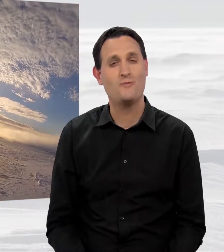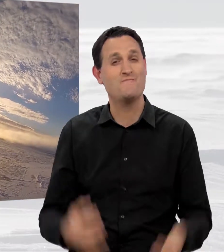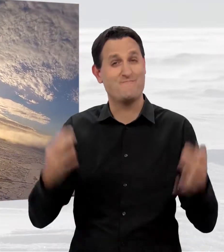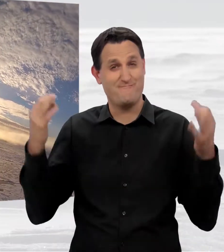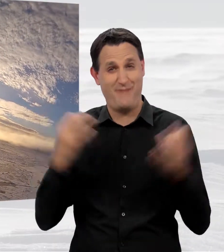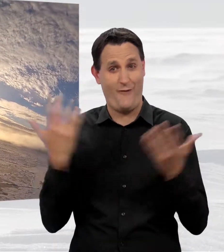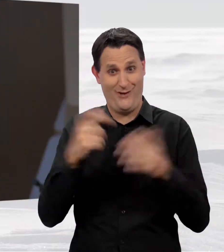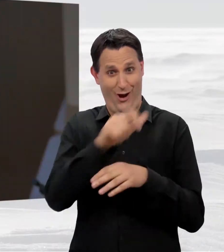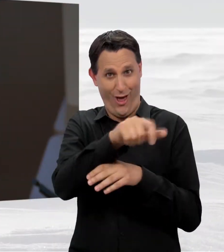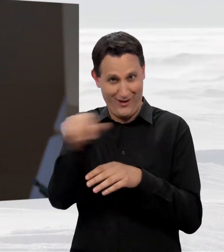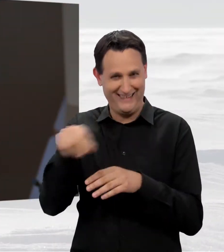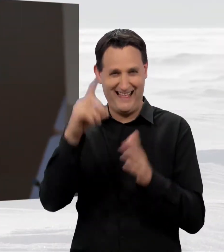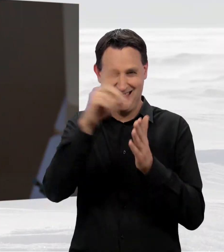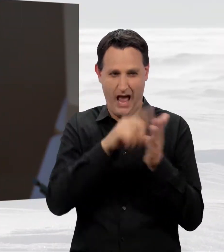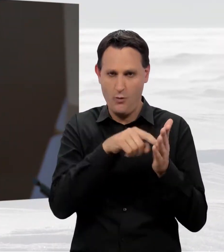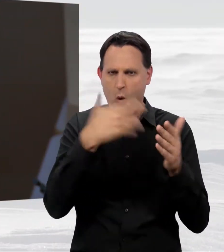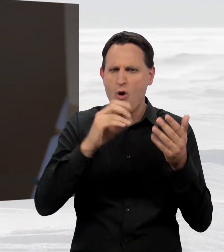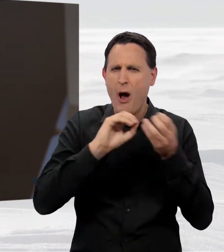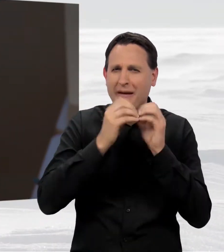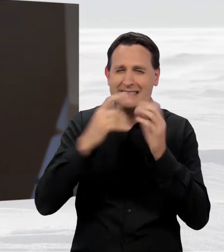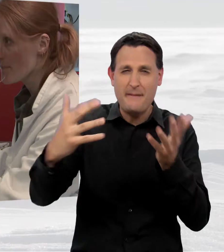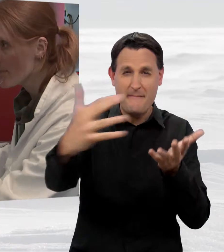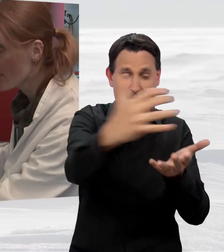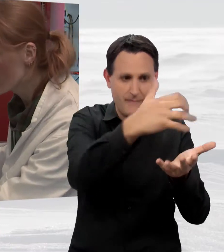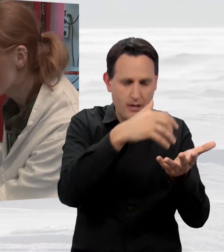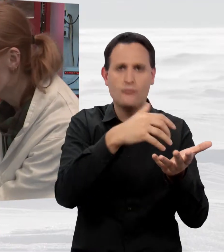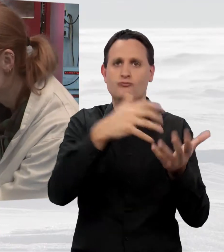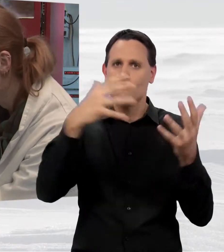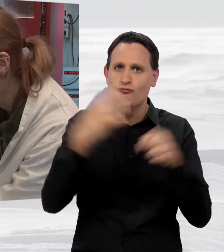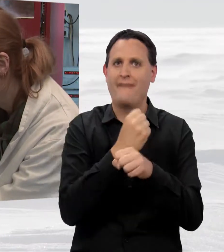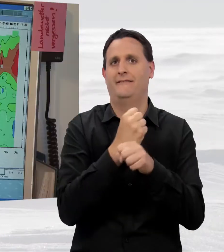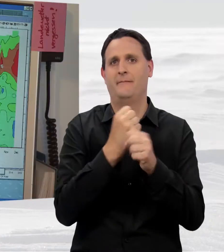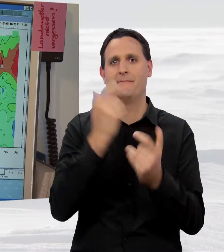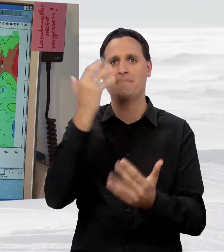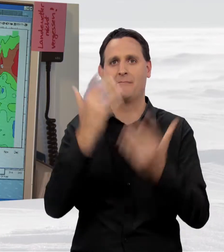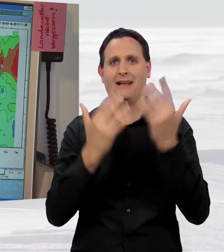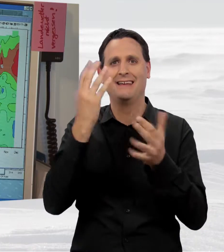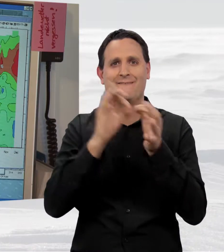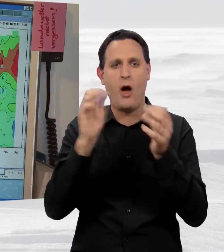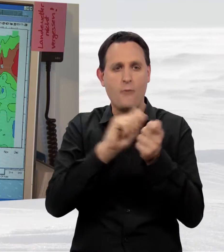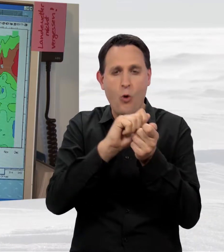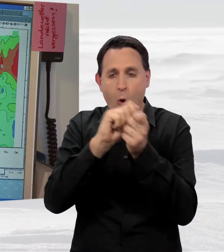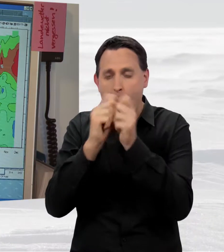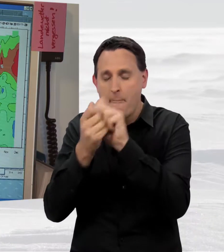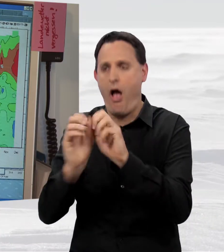Man braucht Menschen, die diese Komplexität der Welt in Algorithmen und mathematische Modelle übersetzen können.